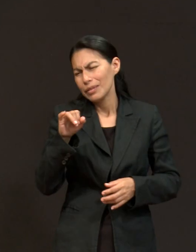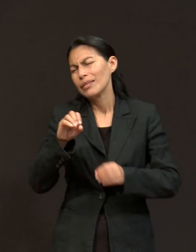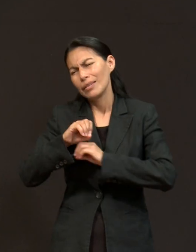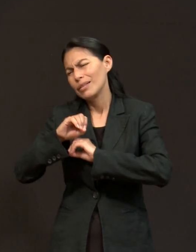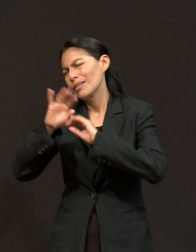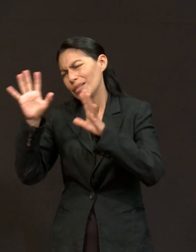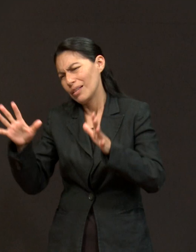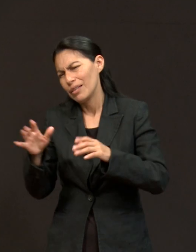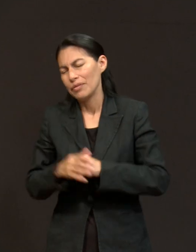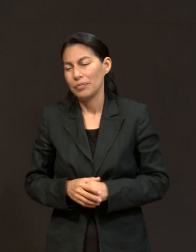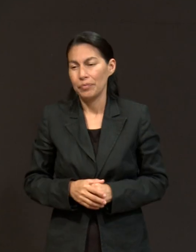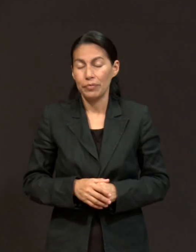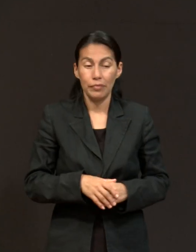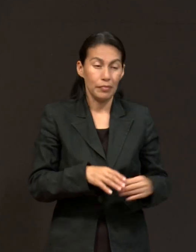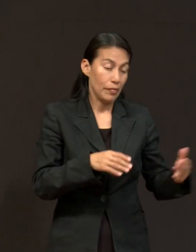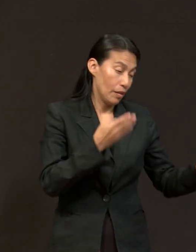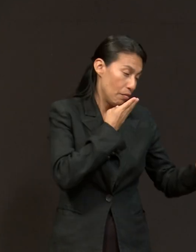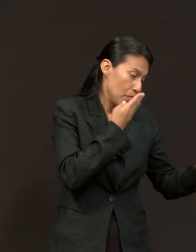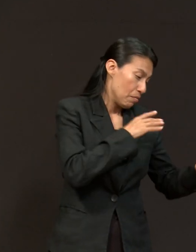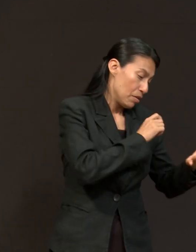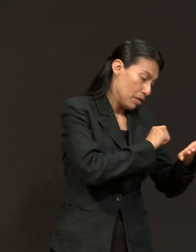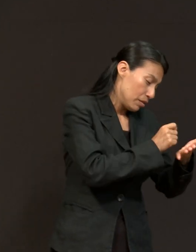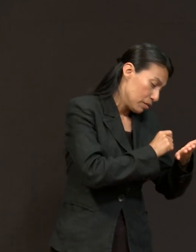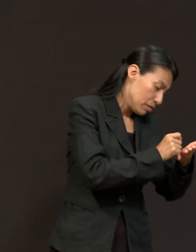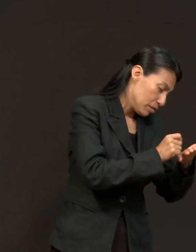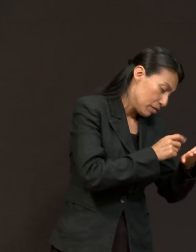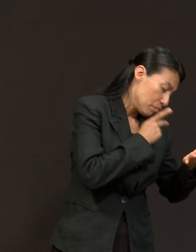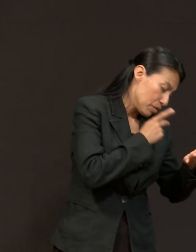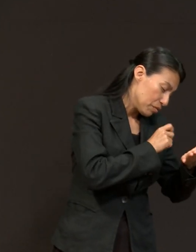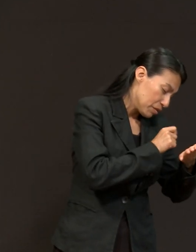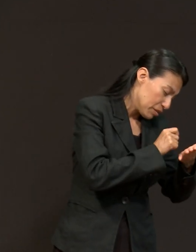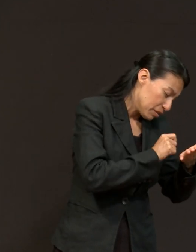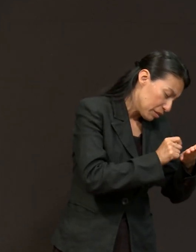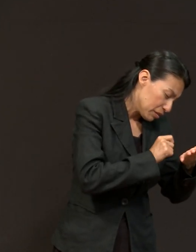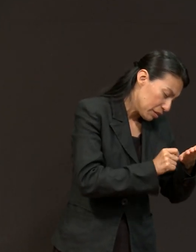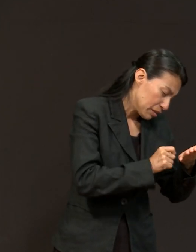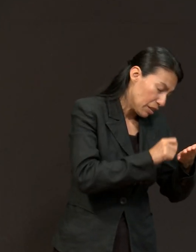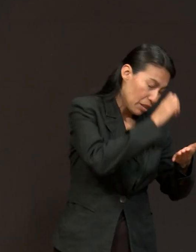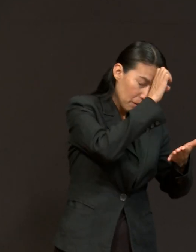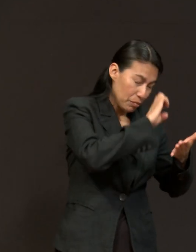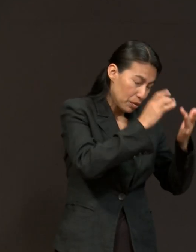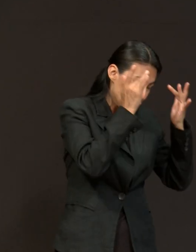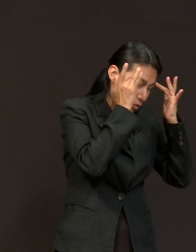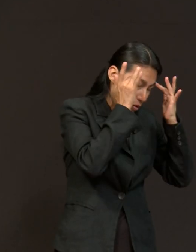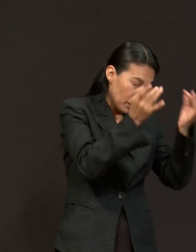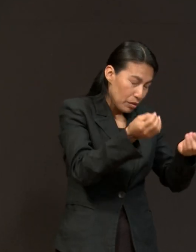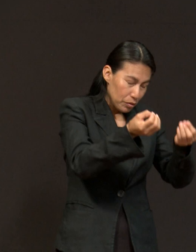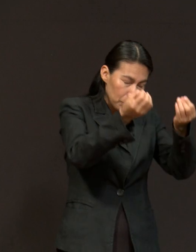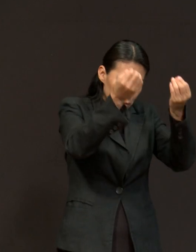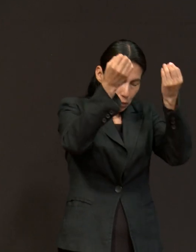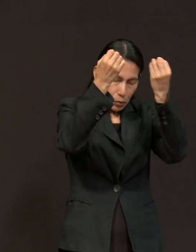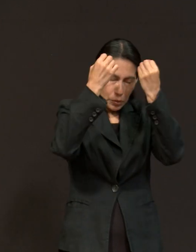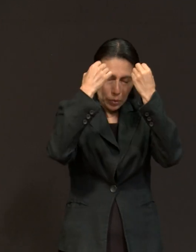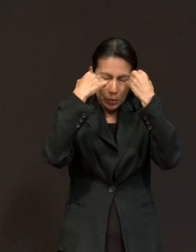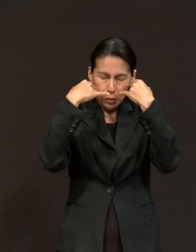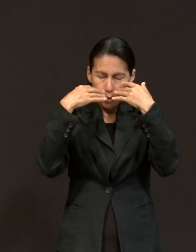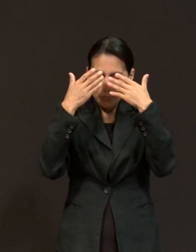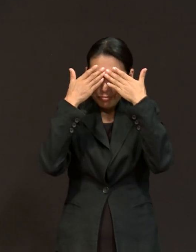palabra escrita llega a ser palabra viva a través del Espíritu Santo cuando tú reflexionas en oración